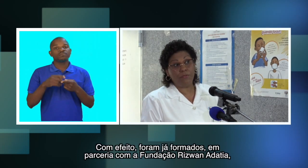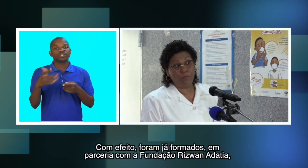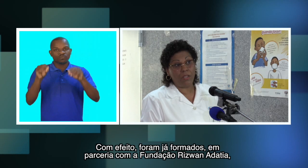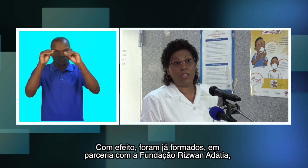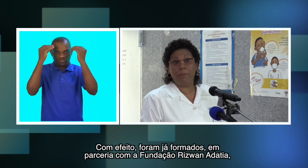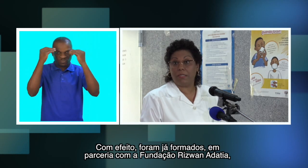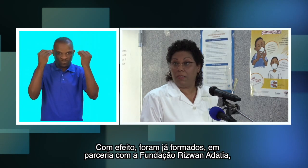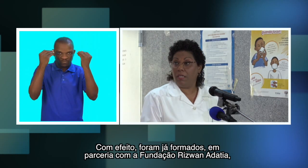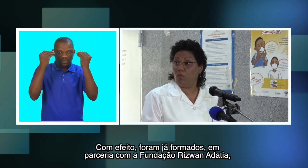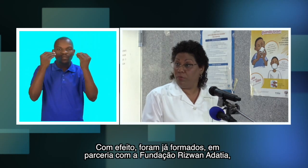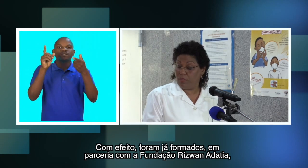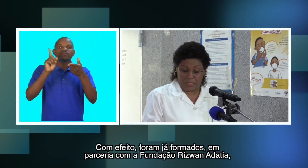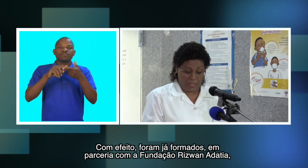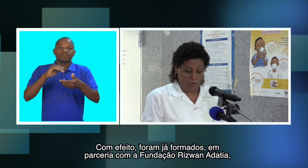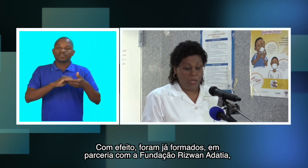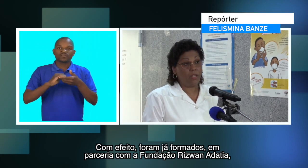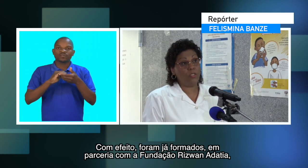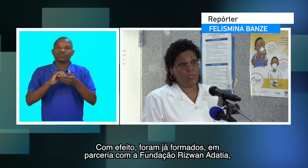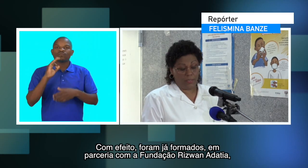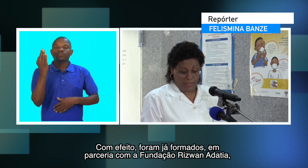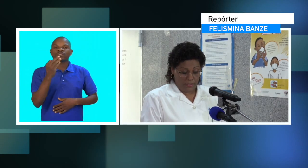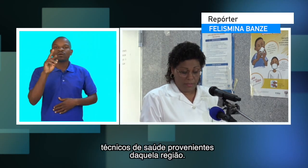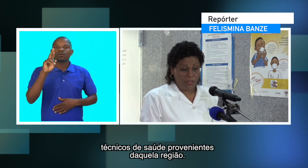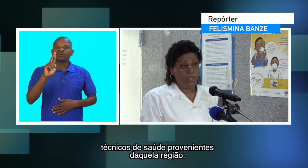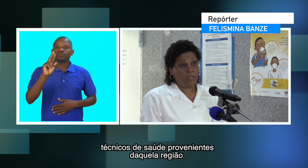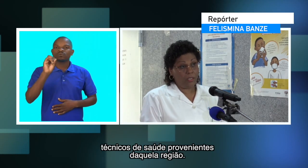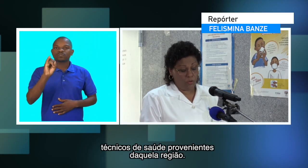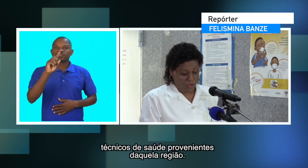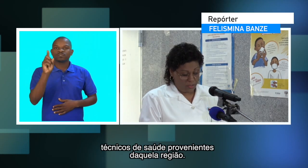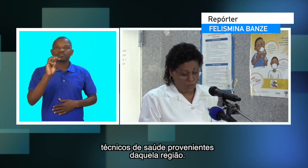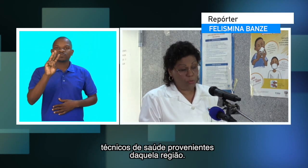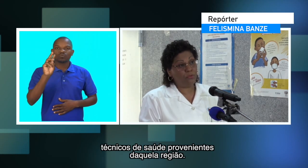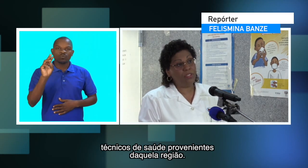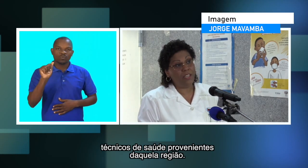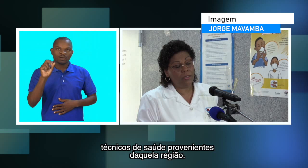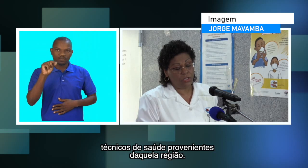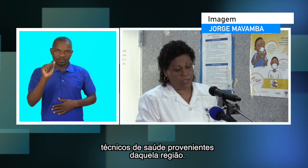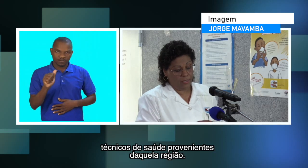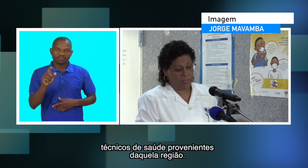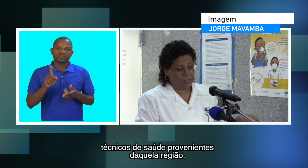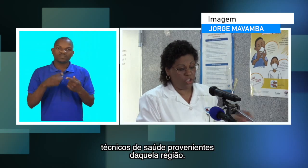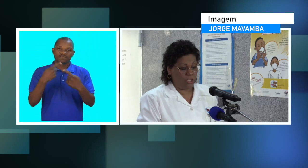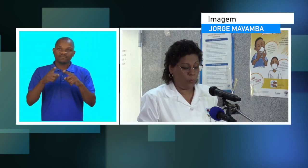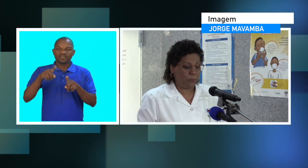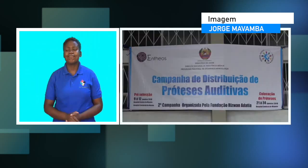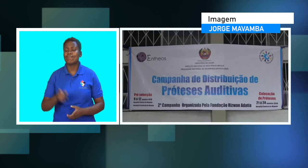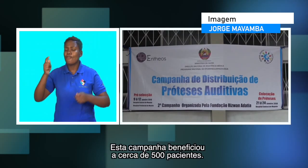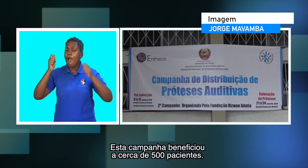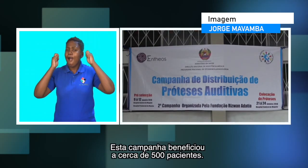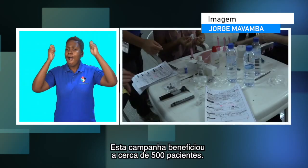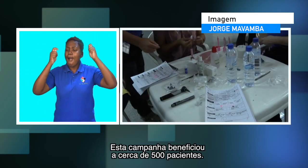foram já formados em parceria com a Fundação Rizona Dátia, técnicos de saúde provenientes daquela região.